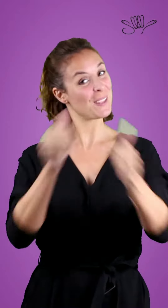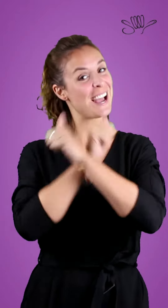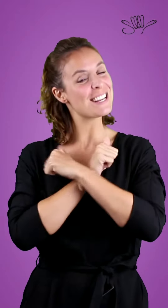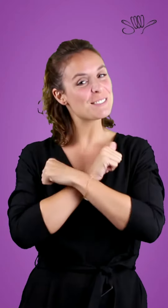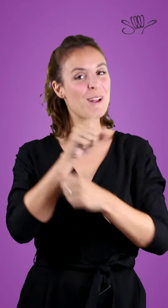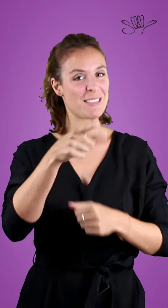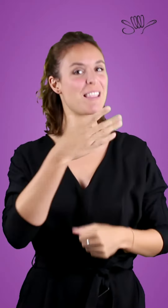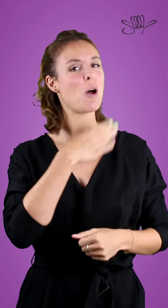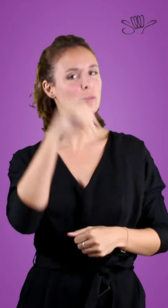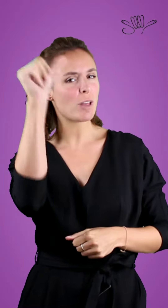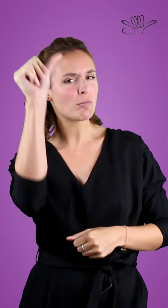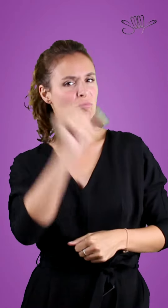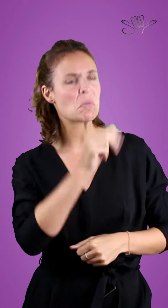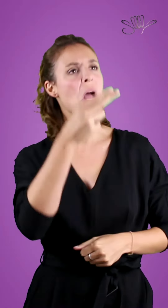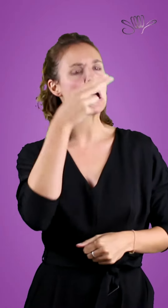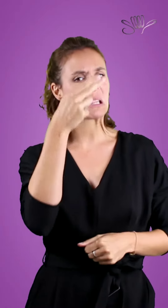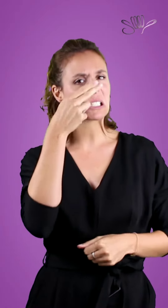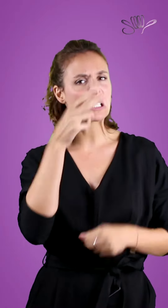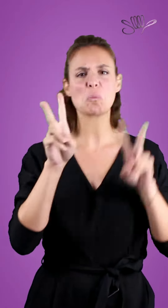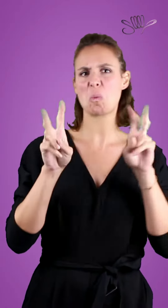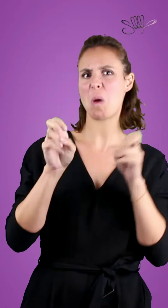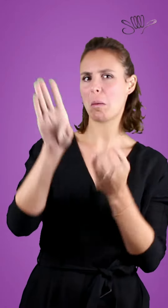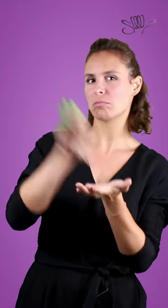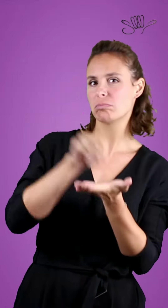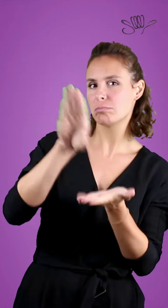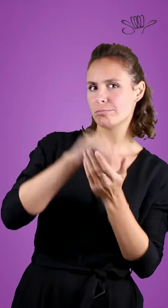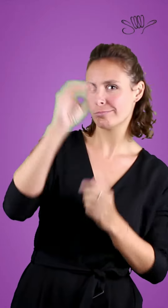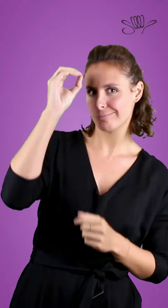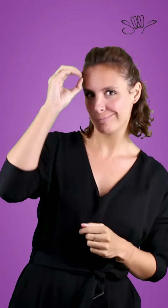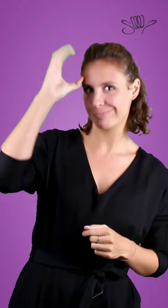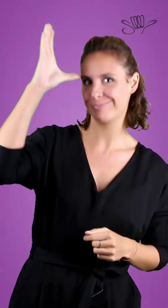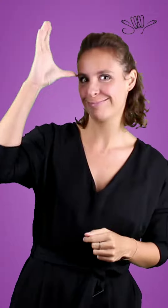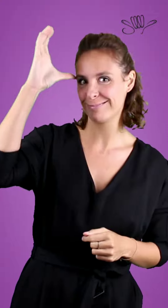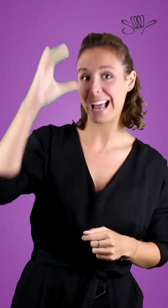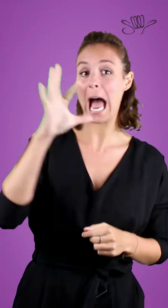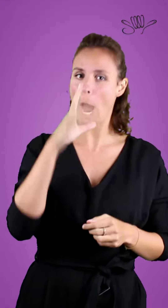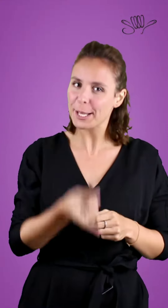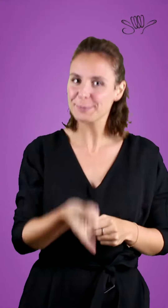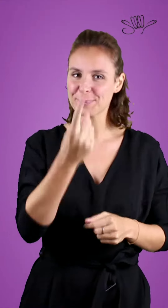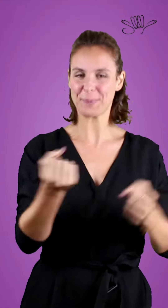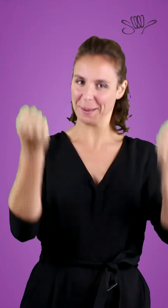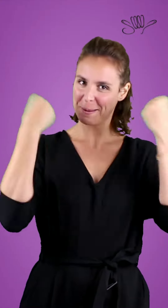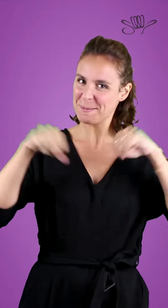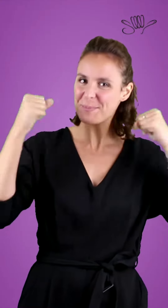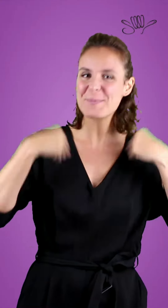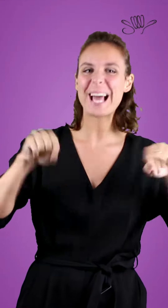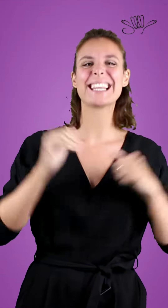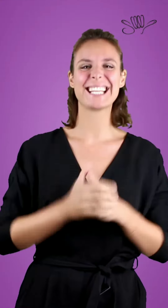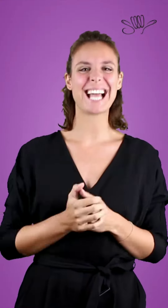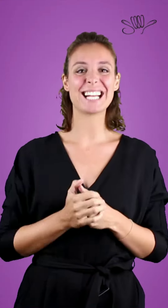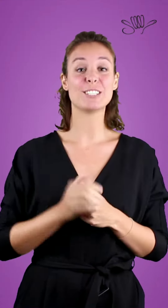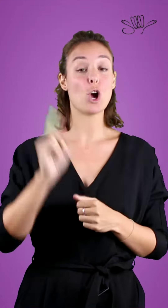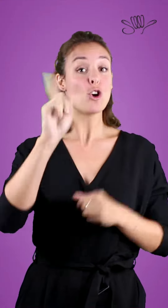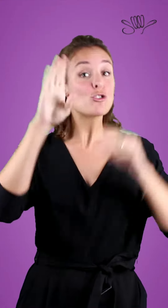Bueno, espero que os haya gustado el vídeo, os haya parecido interesante y hayáis aprendido un montón de cosas. Ahora solo queda practicar.